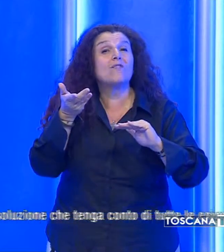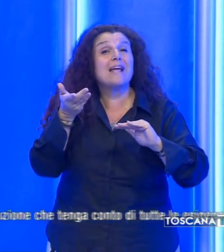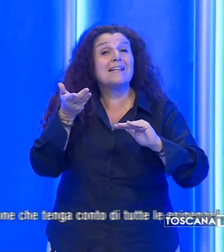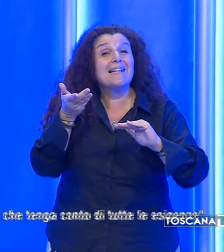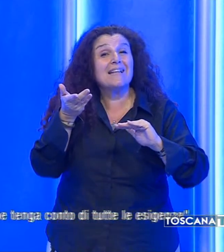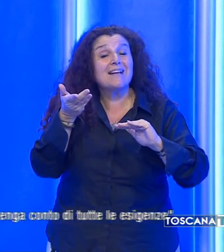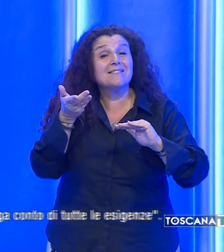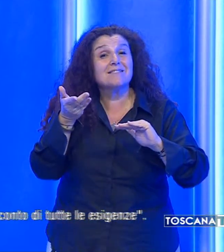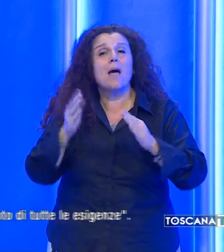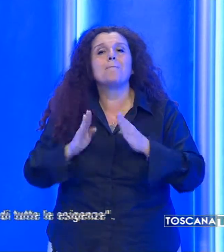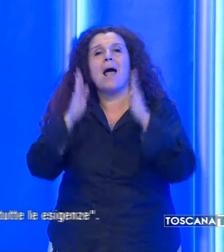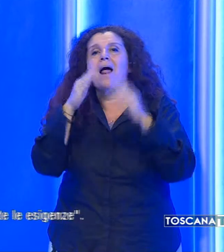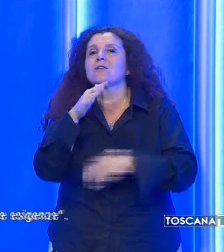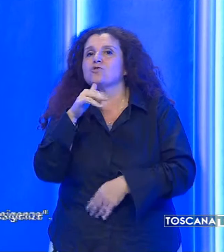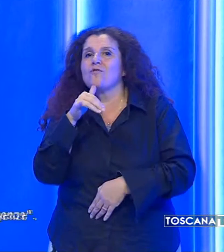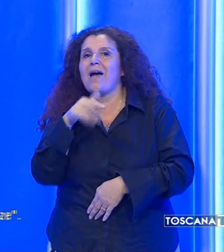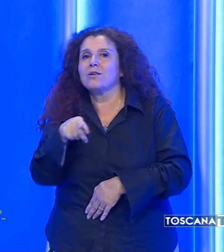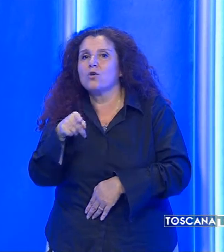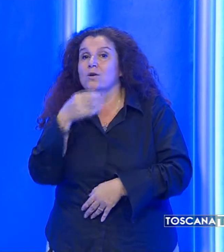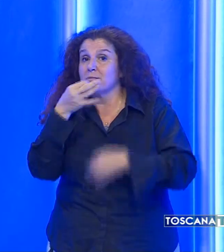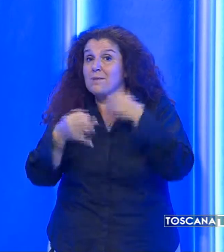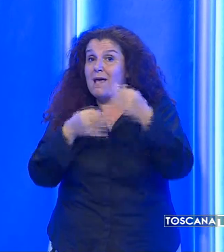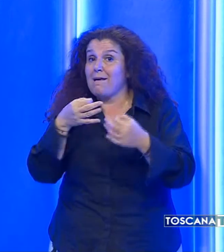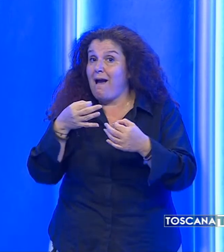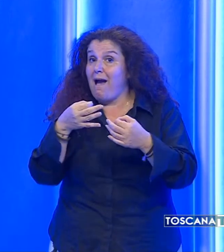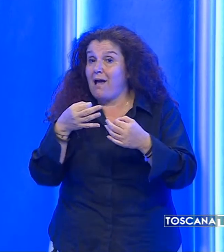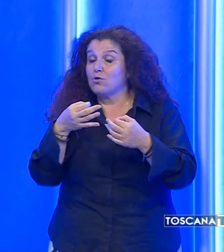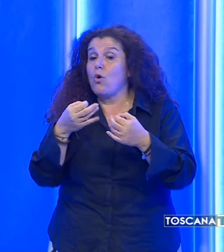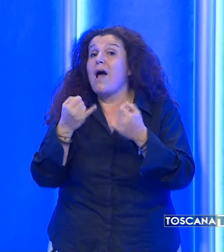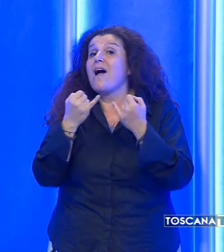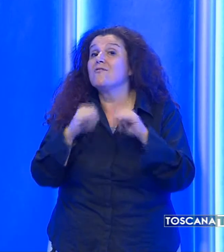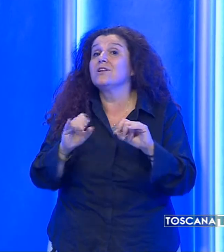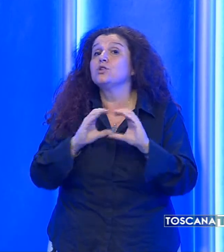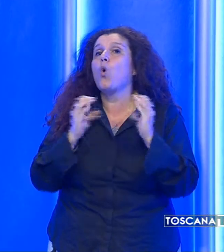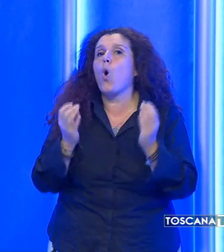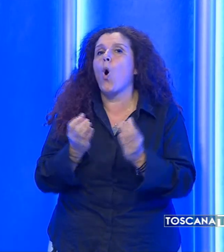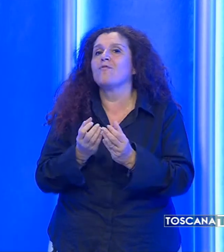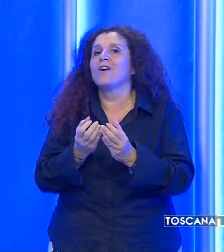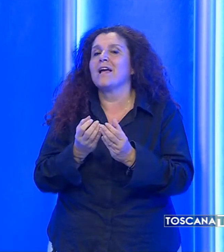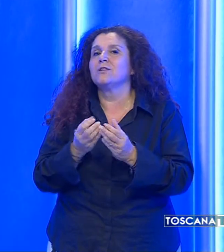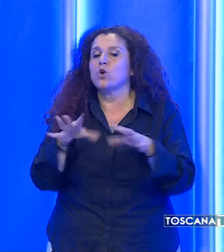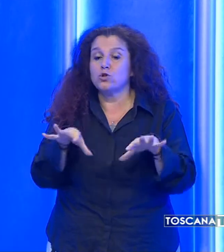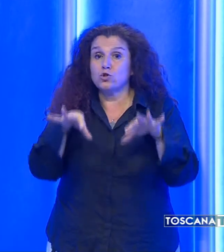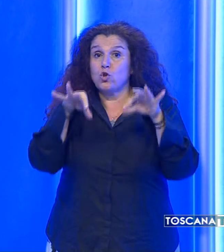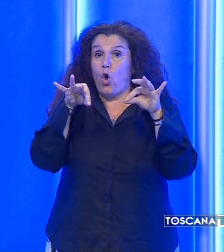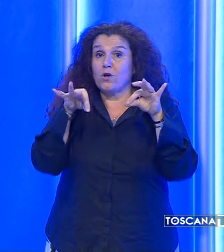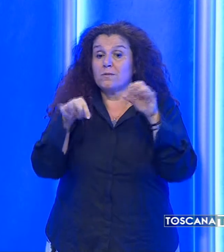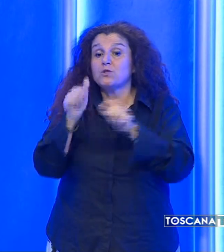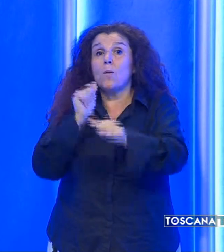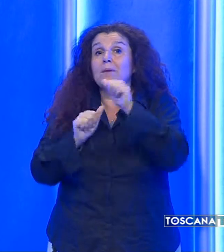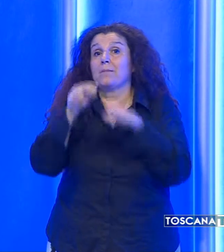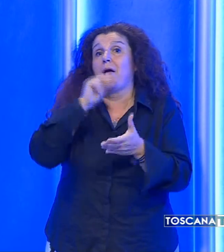e Palazzo Vecchio, ha spiegato Pessina a margine di un convegno, si era sospeso prima delle